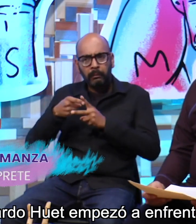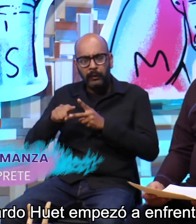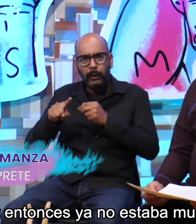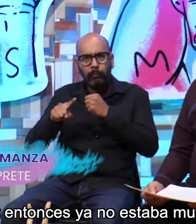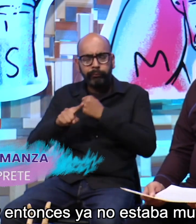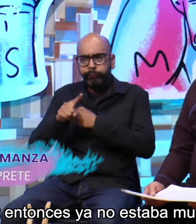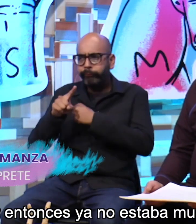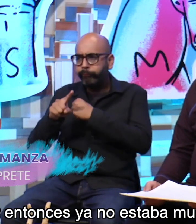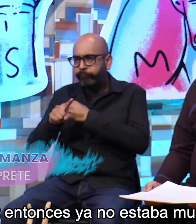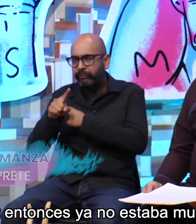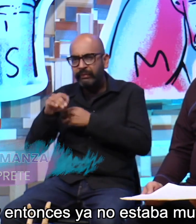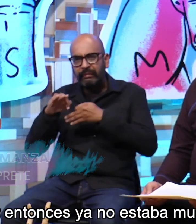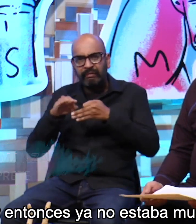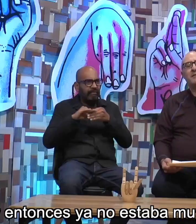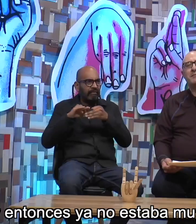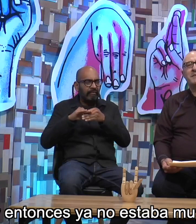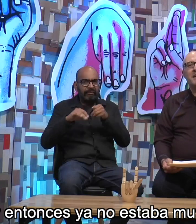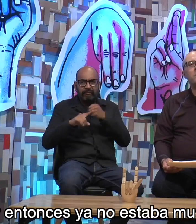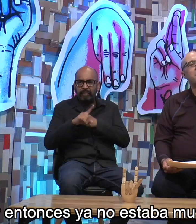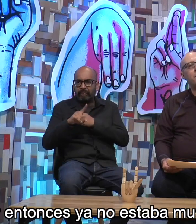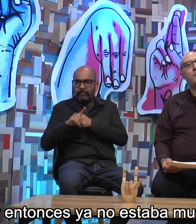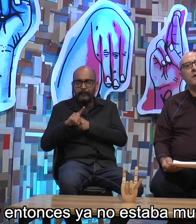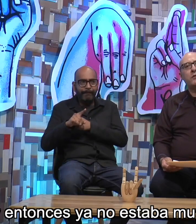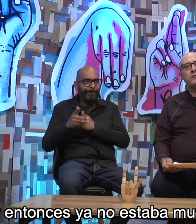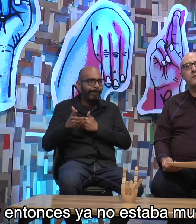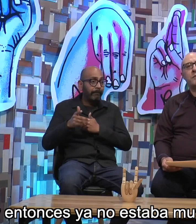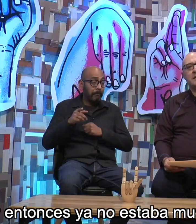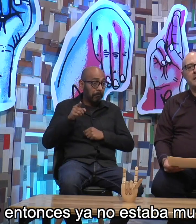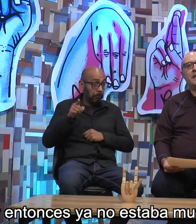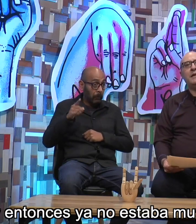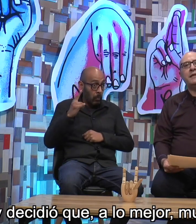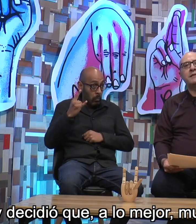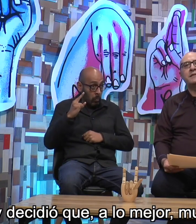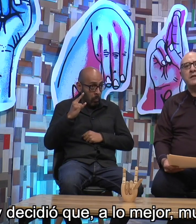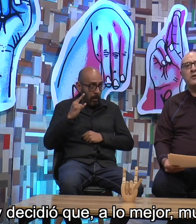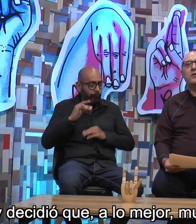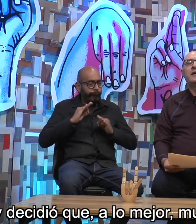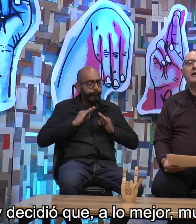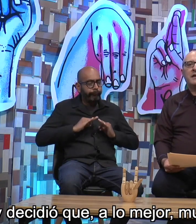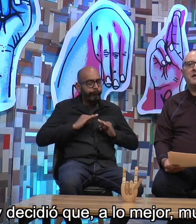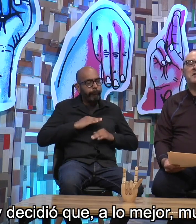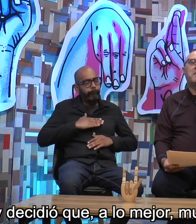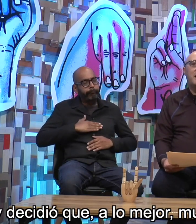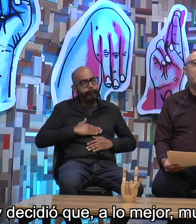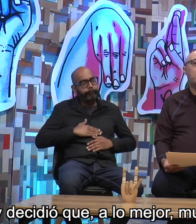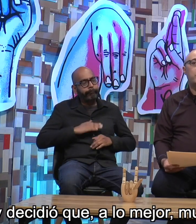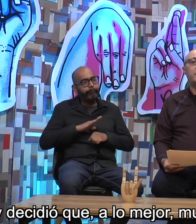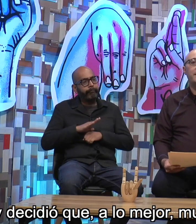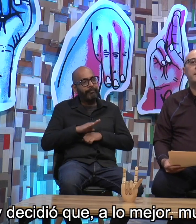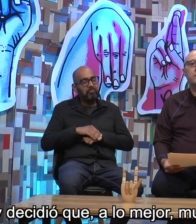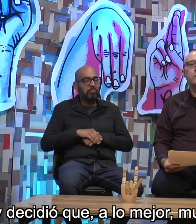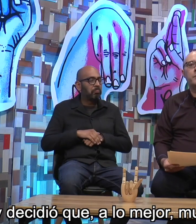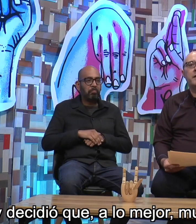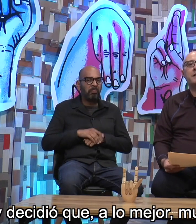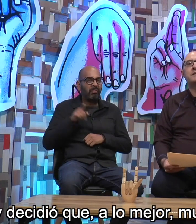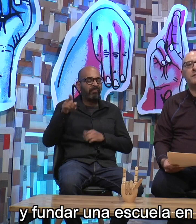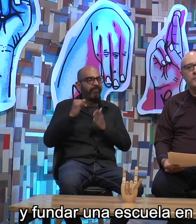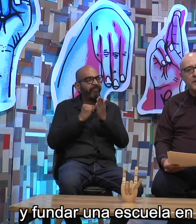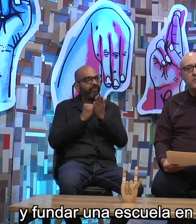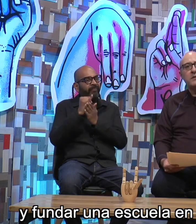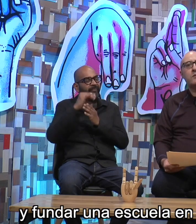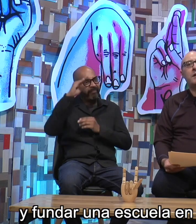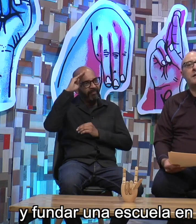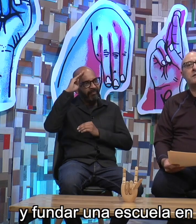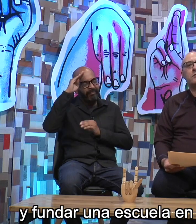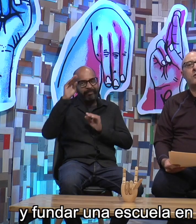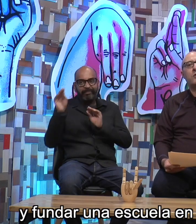problemas y entonces ya no estaba muy a gusto en Brasil y decidió que a lo mejor mudarse a otro país y